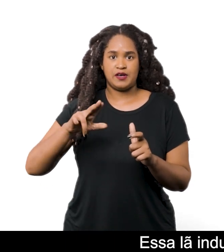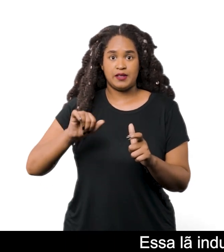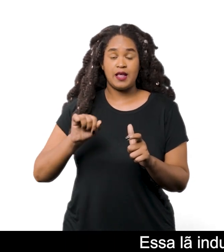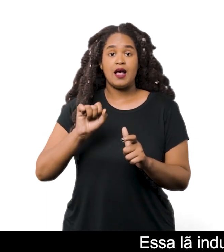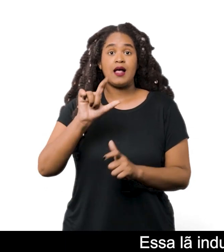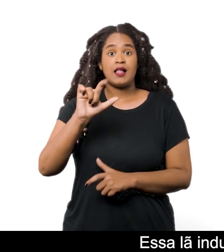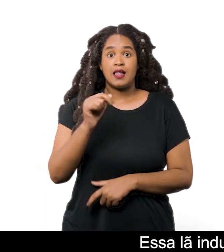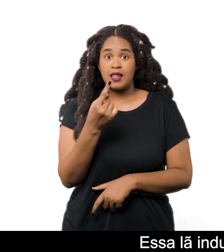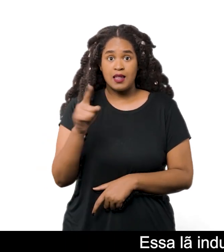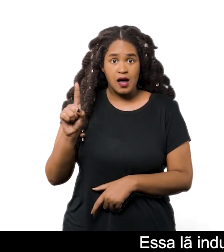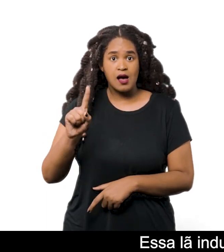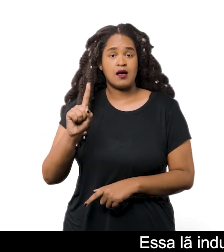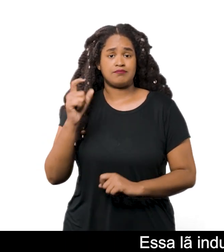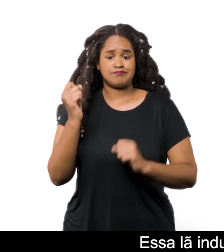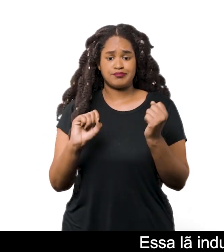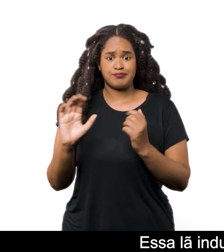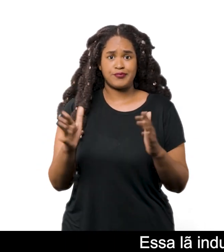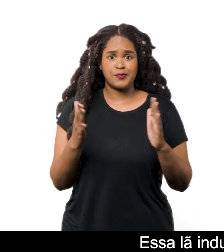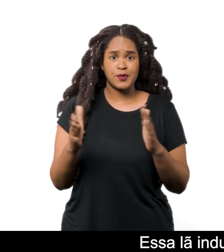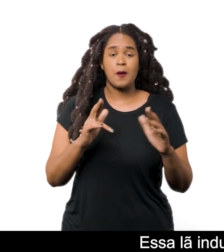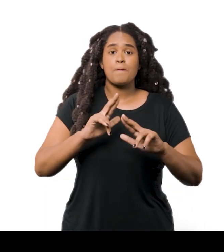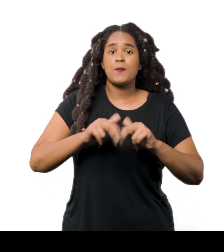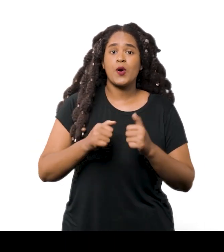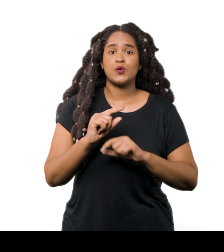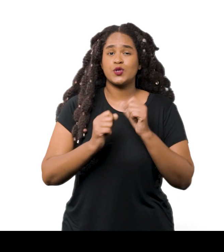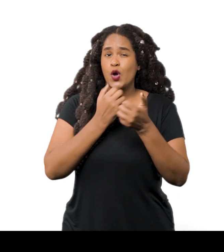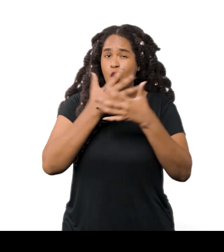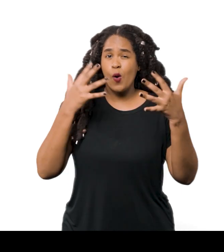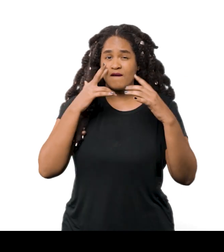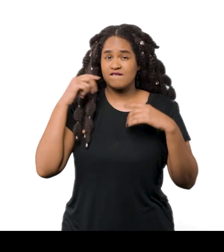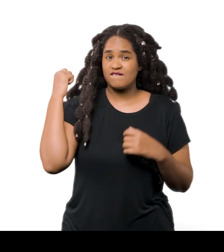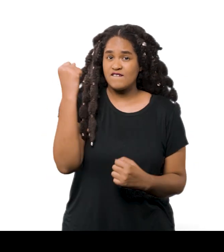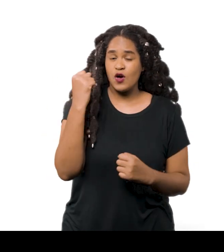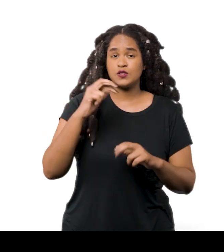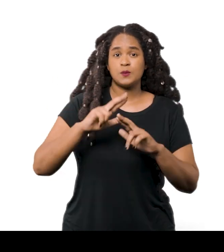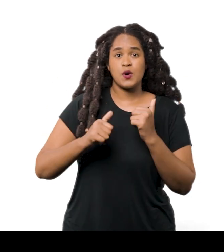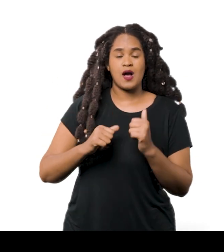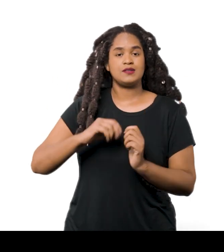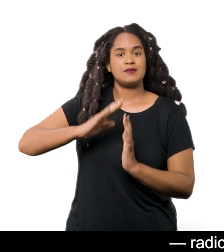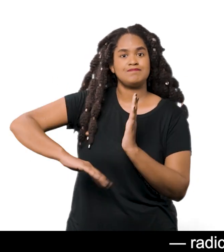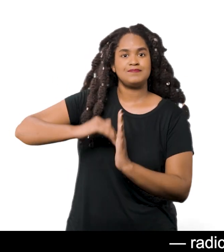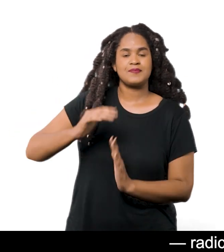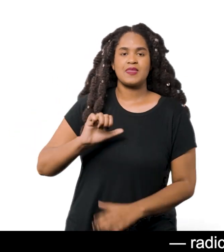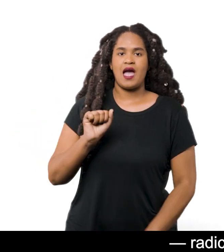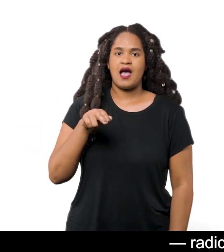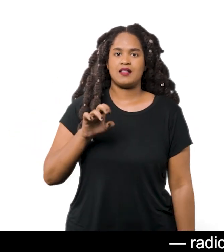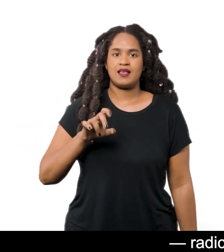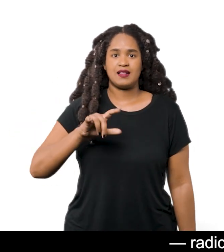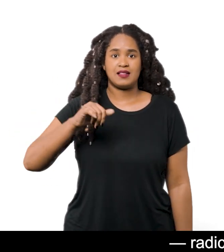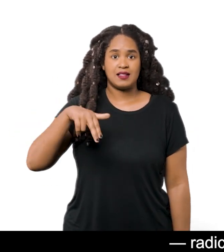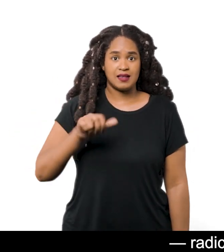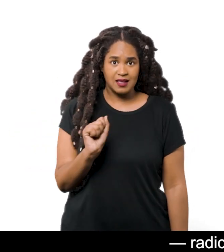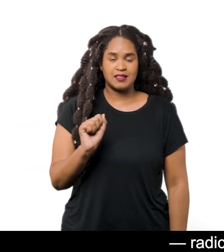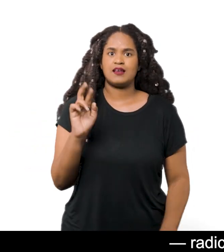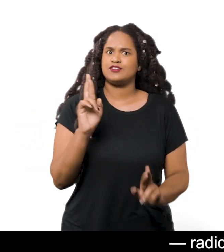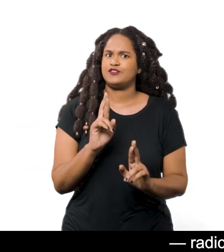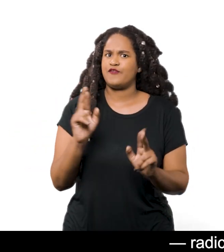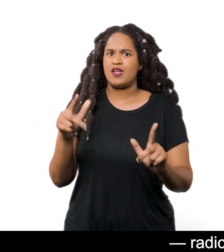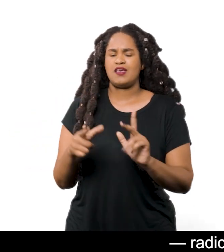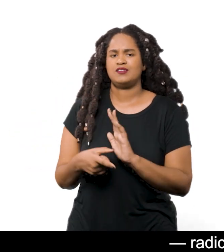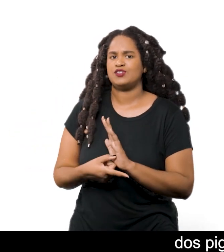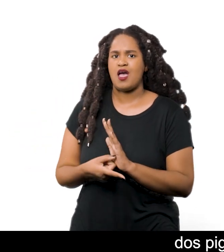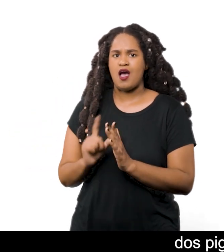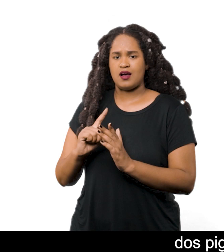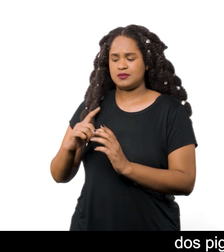caracterizada sobretudo por suas cores vibrantes Resultado do tingimento por anilina Radicalmente distintas dos tons